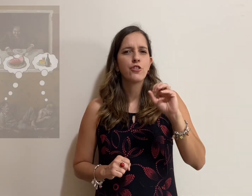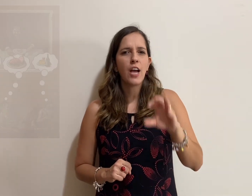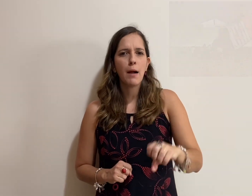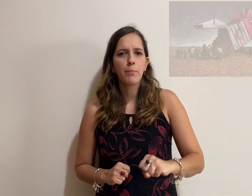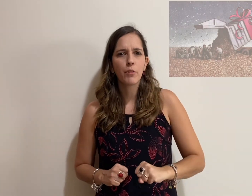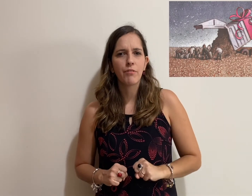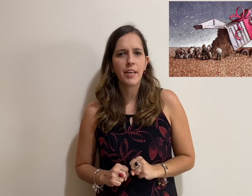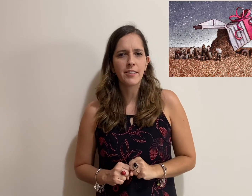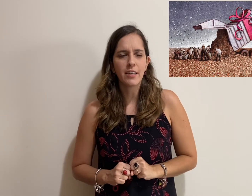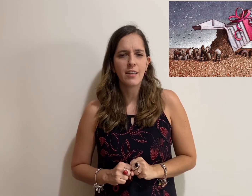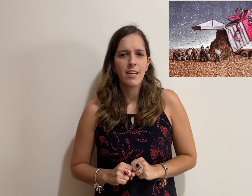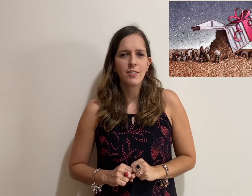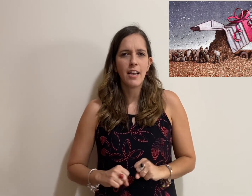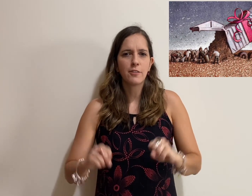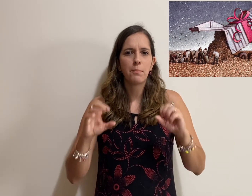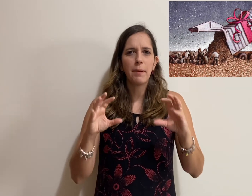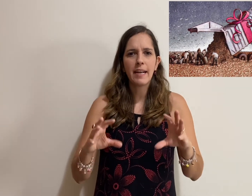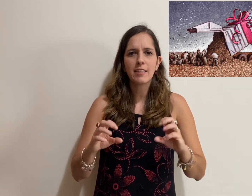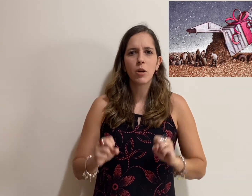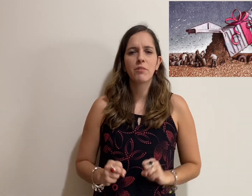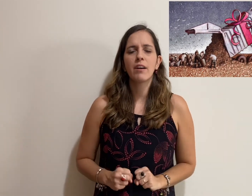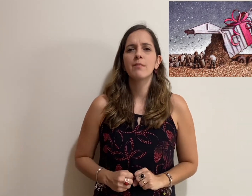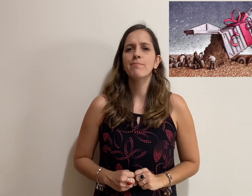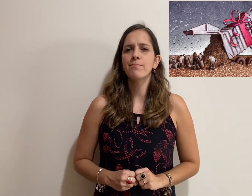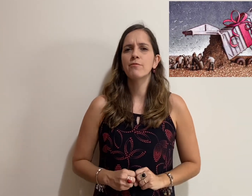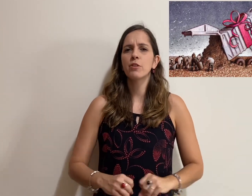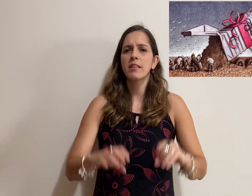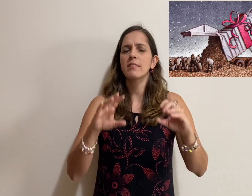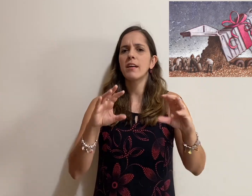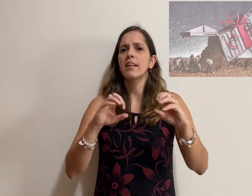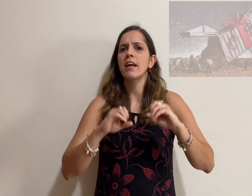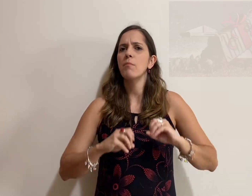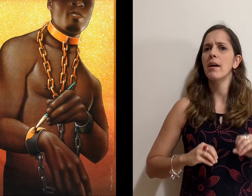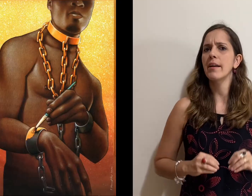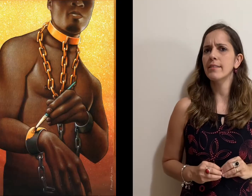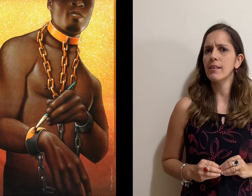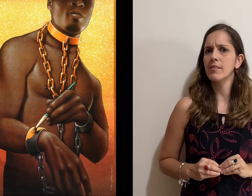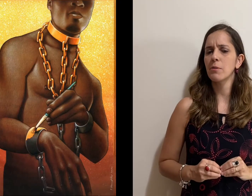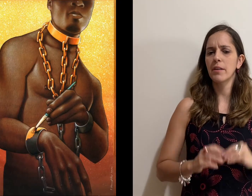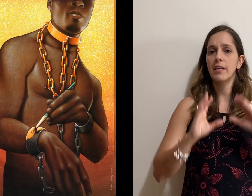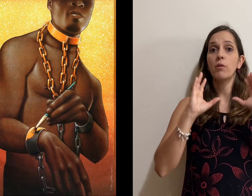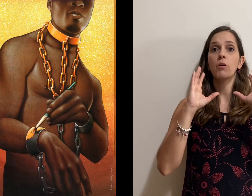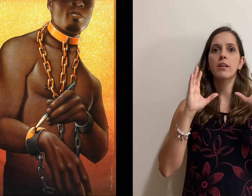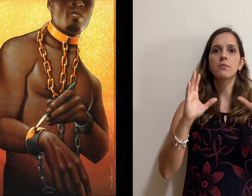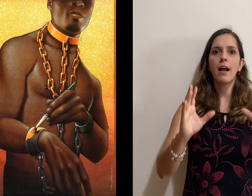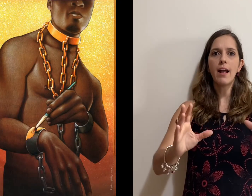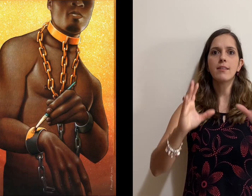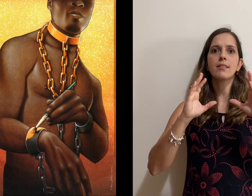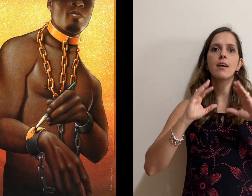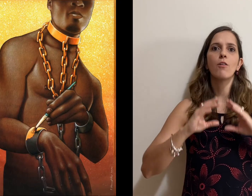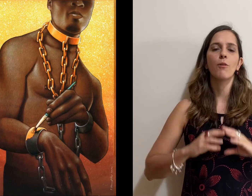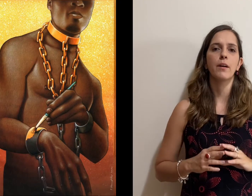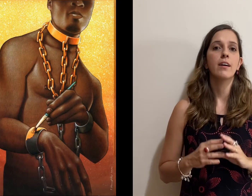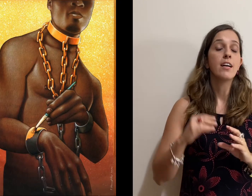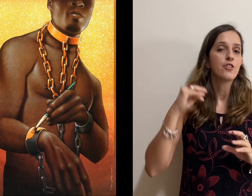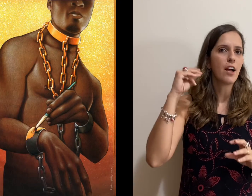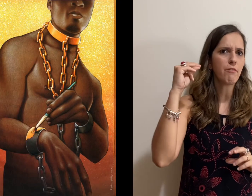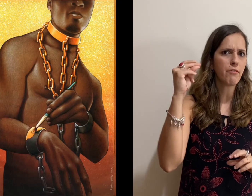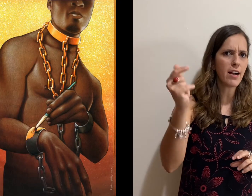já aproveitem, certo? Peguem essa obra e falam, hum, vou tentar criar uma redação aqui olhando essa obra. Já faz